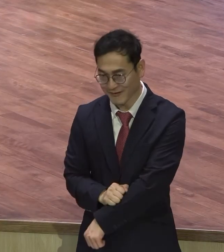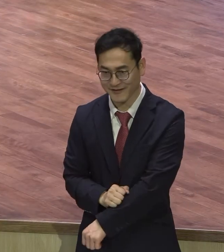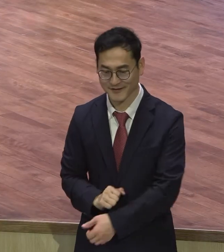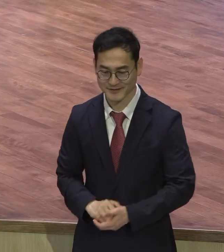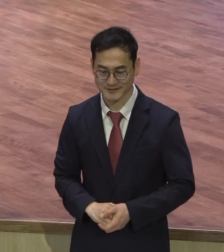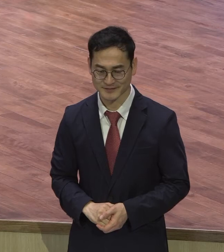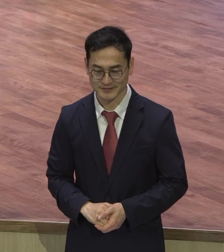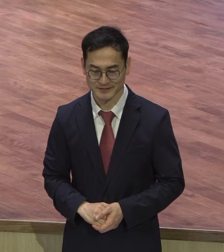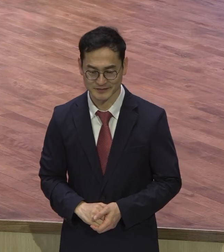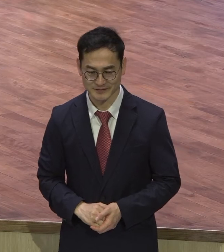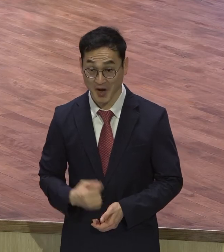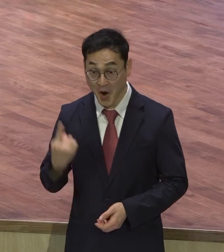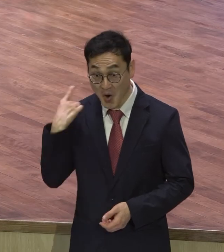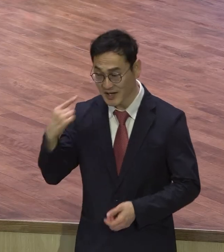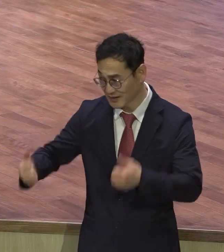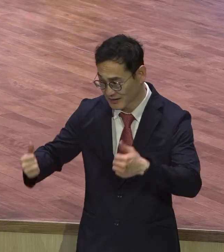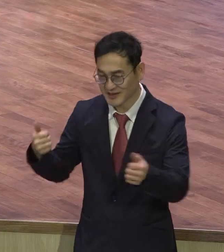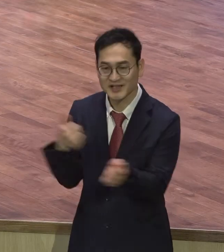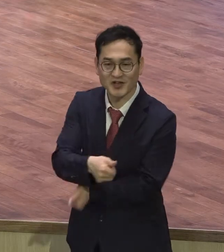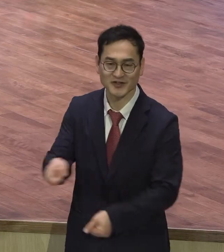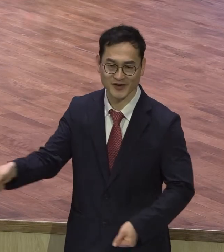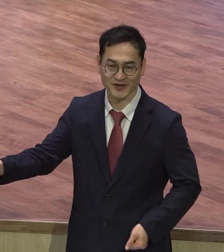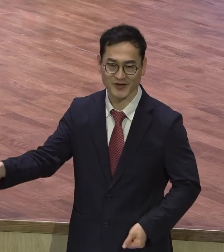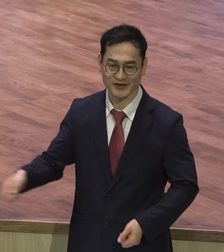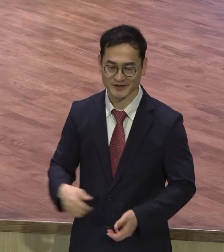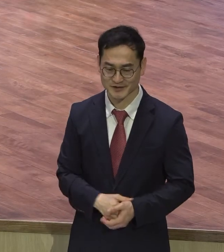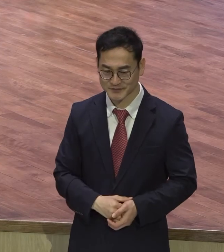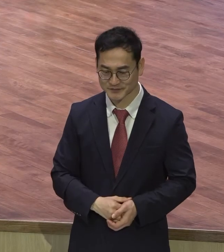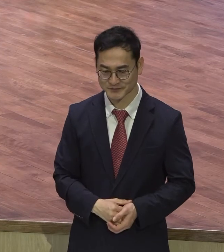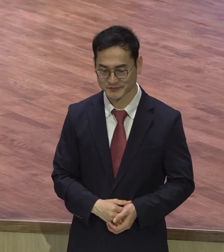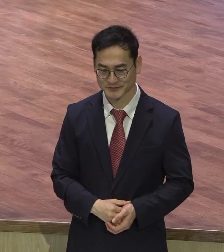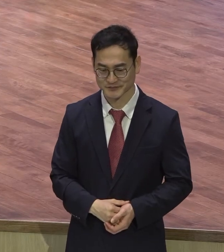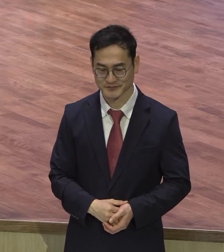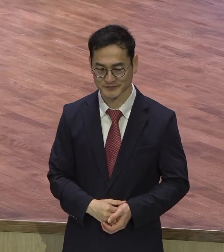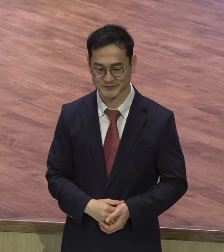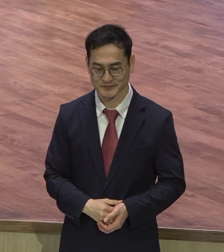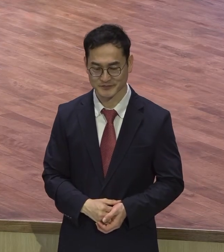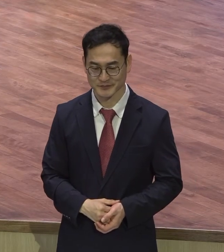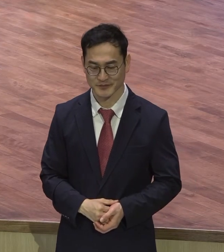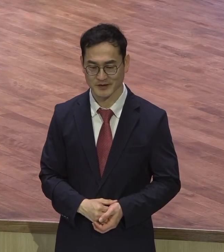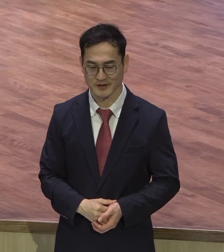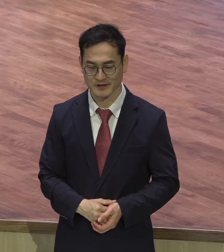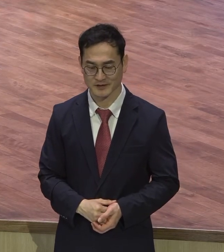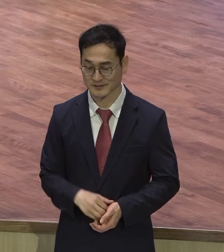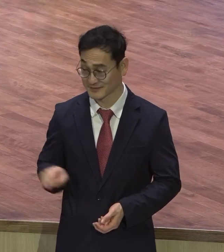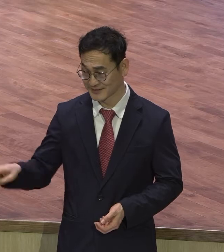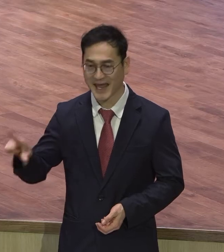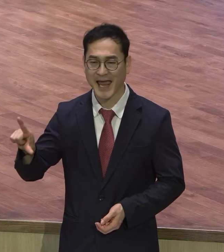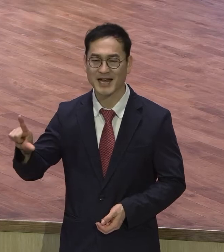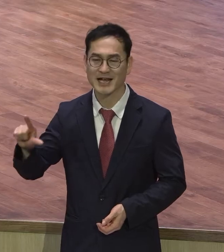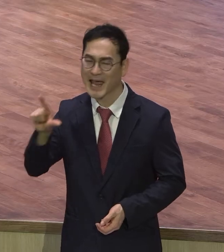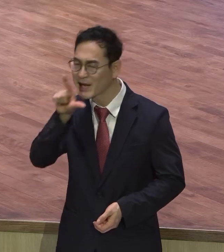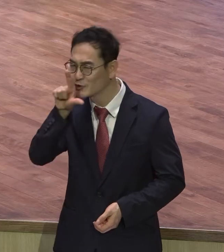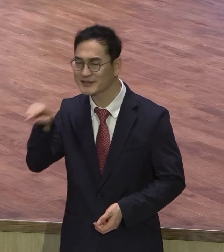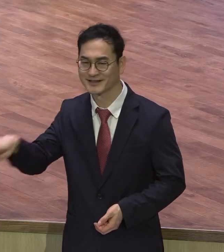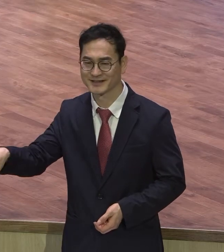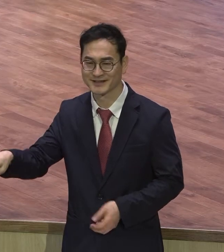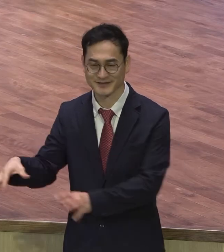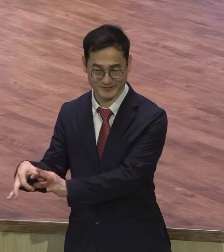이겼어요 LG인데 이겼다고 근데 이 성구안이 좋은 타자들은요 이